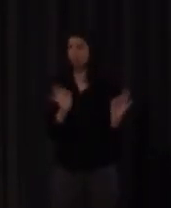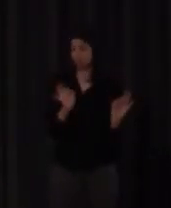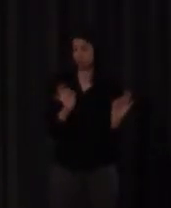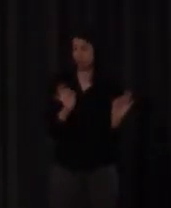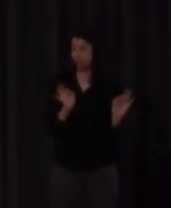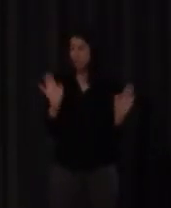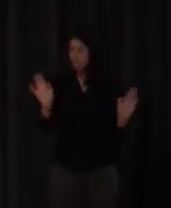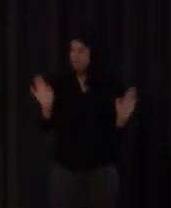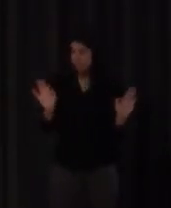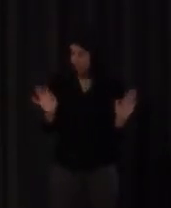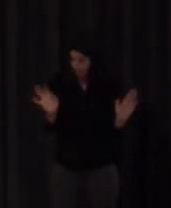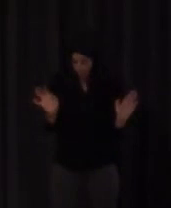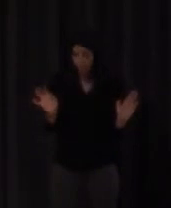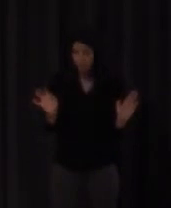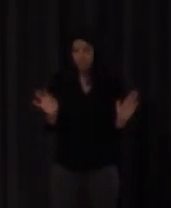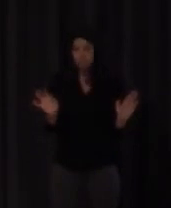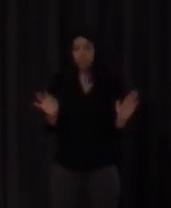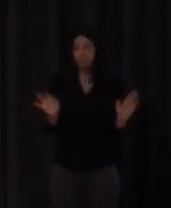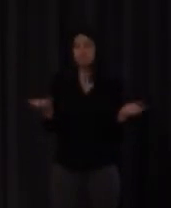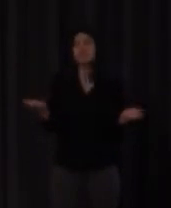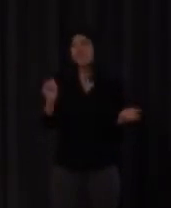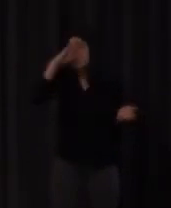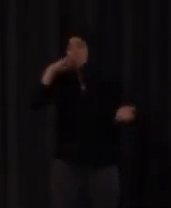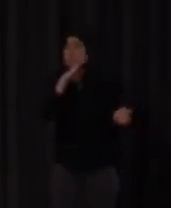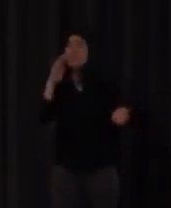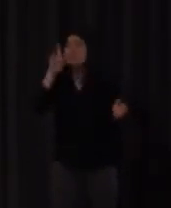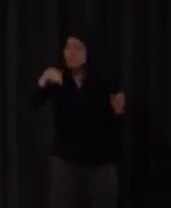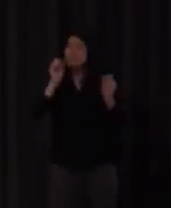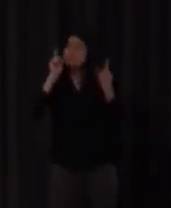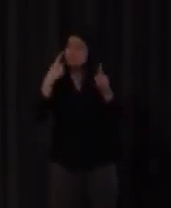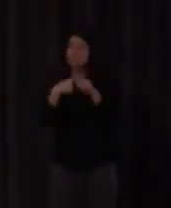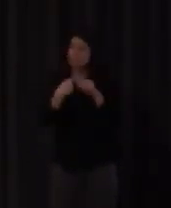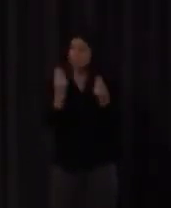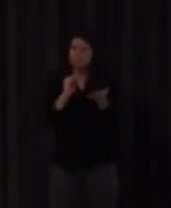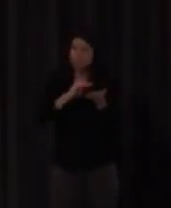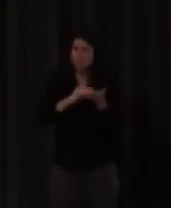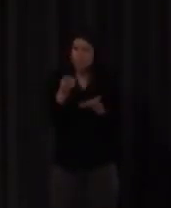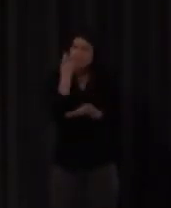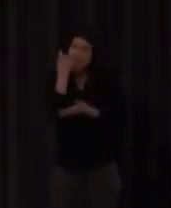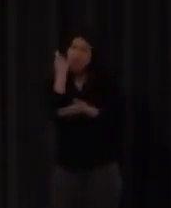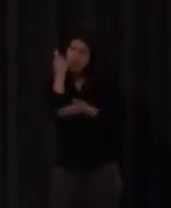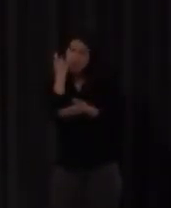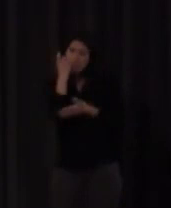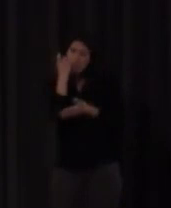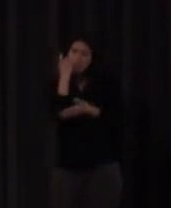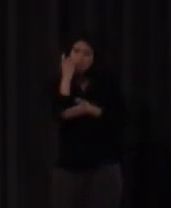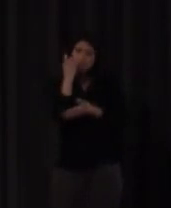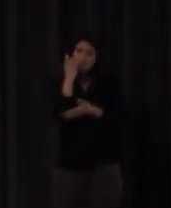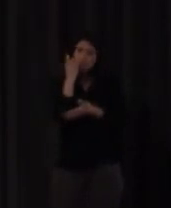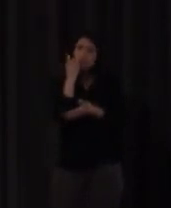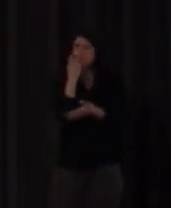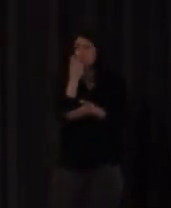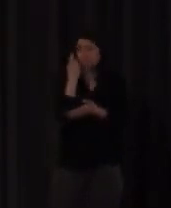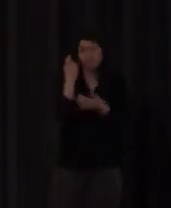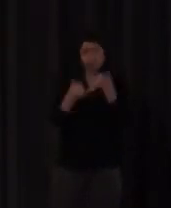mayoría de estos alumnos que llegan en muchos casos con un déficit brutal en cuanto al lenguaje aprenden cosas